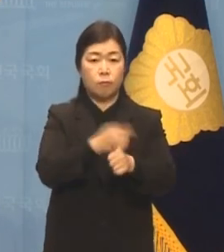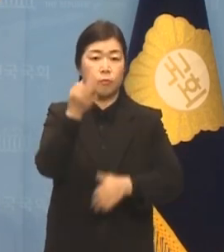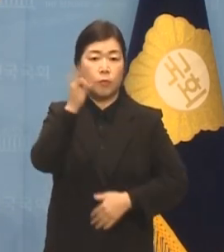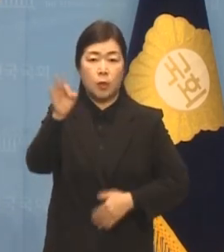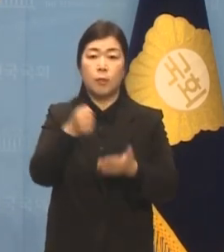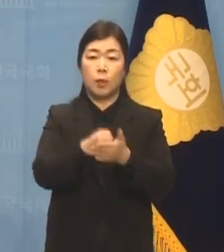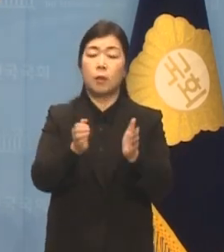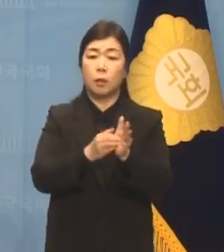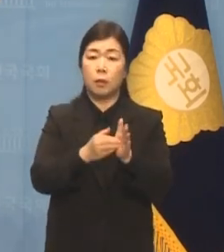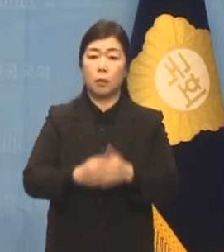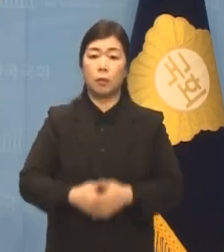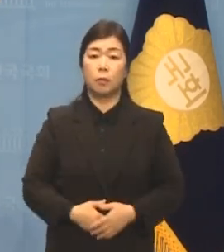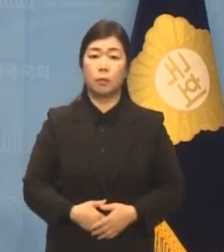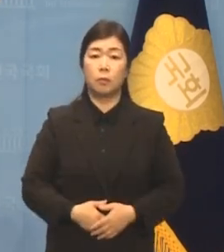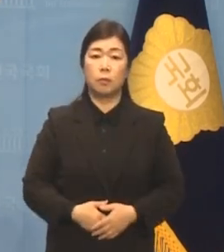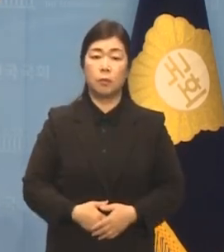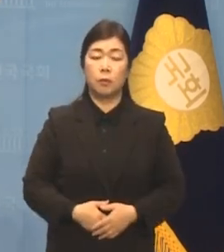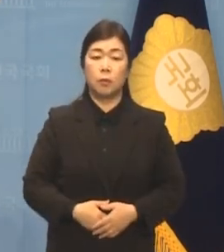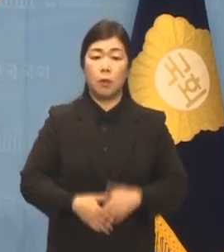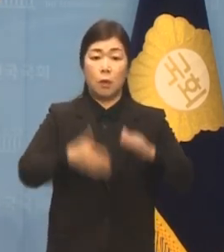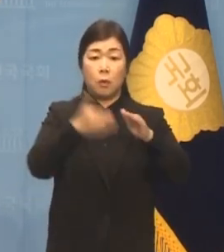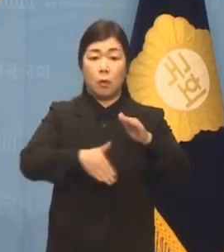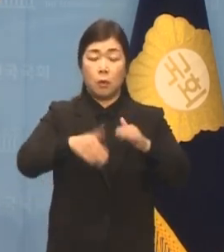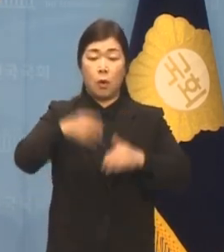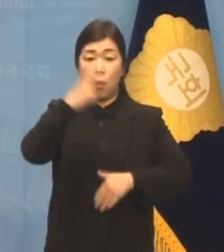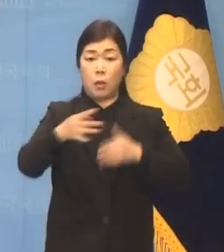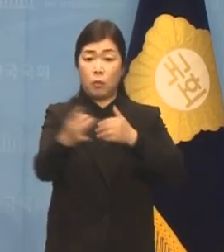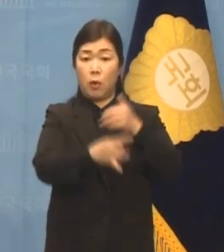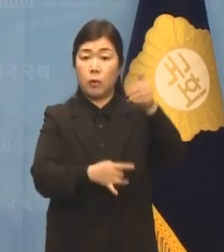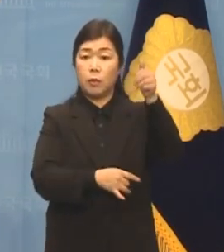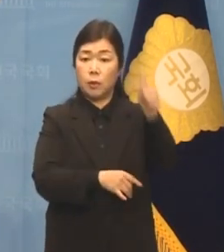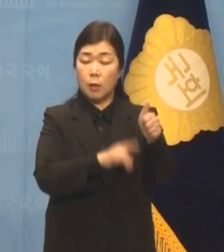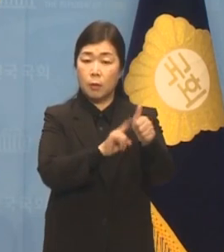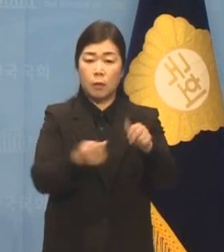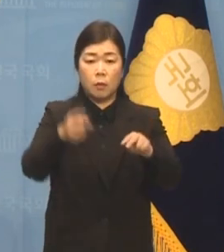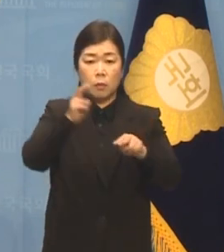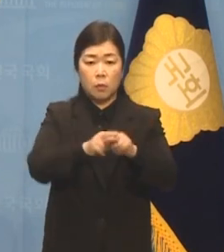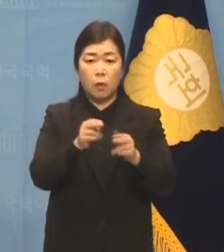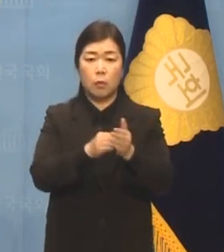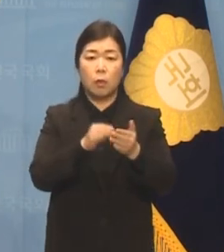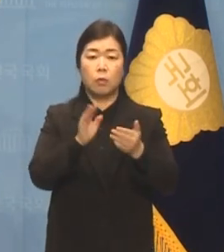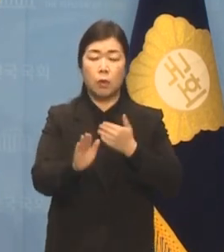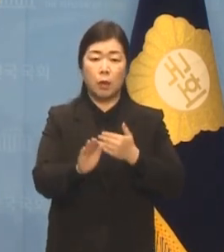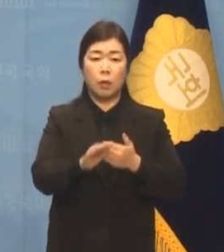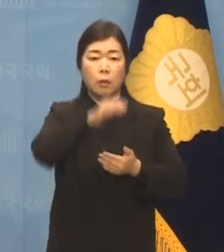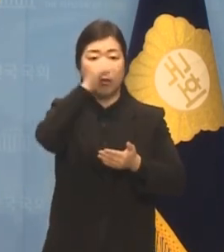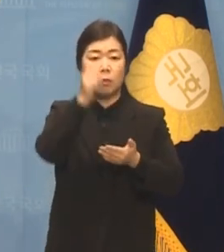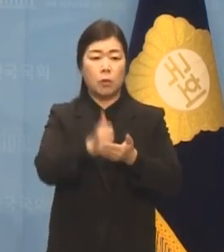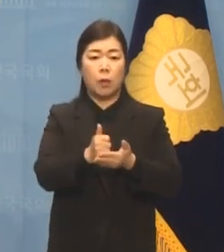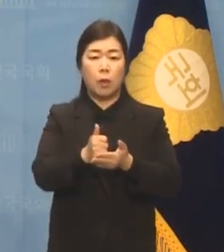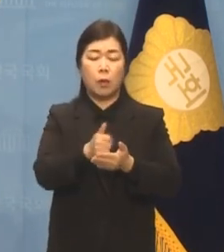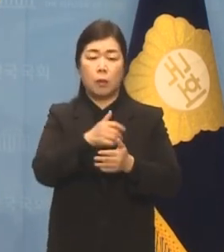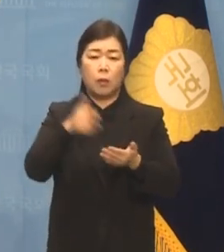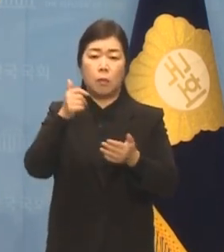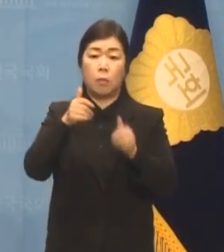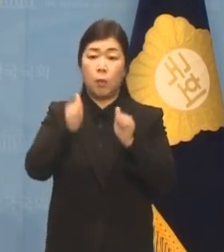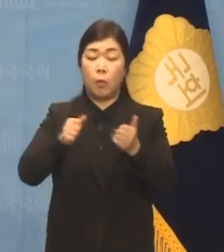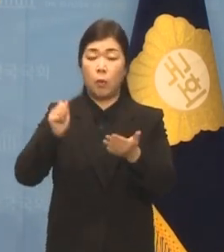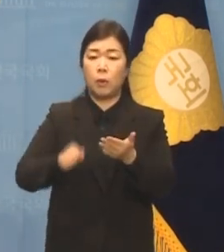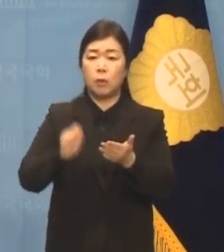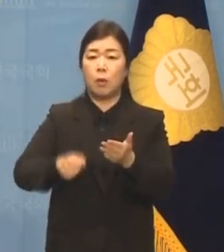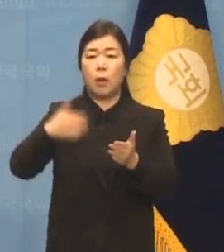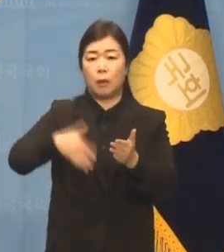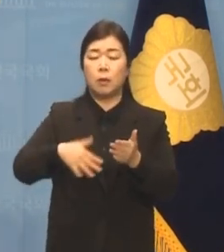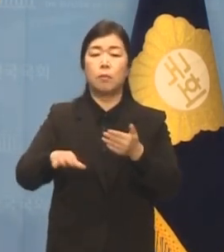임혁백 공천관리위원장은 취임하면서 무죄추정의 원칙을 적용하겠다고 약속했습니다.